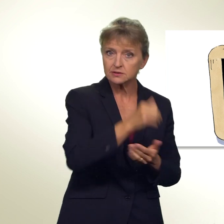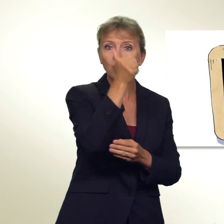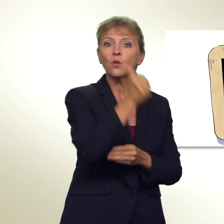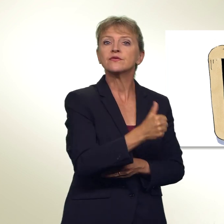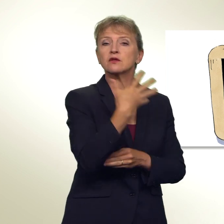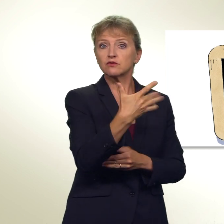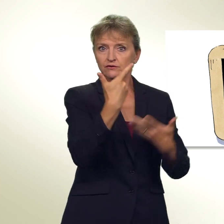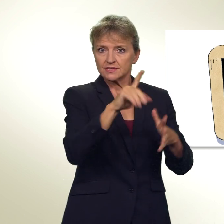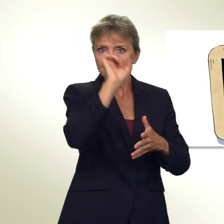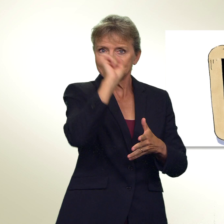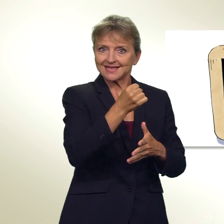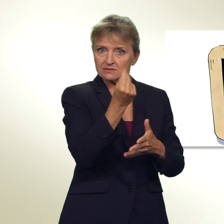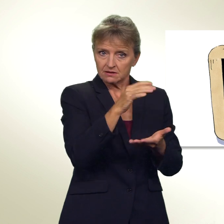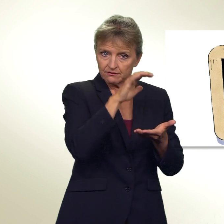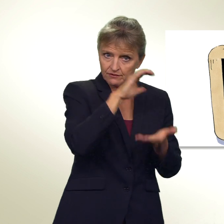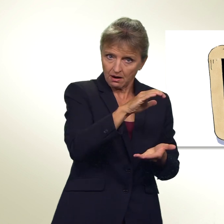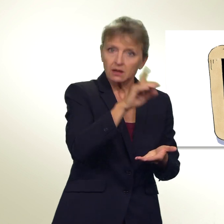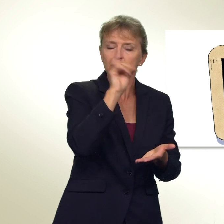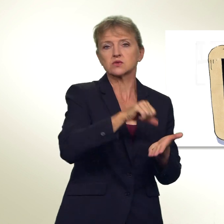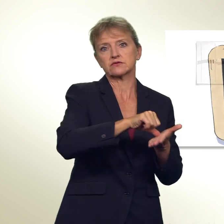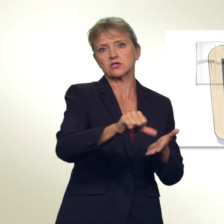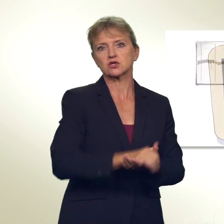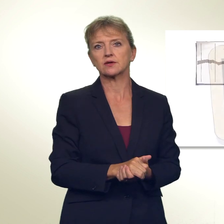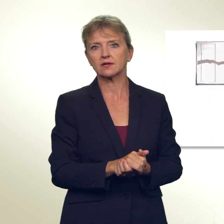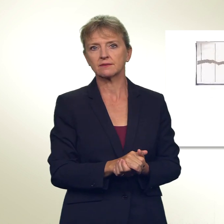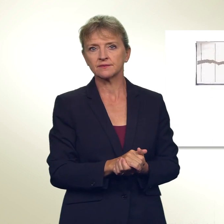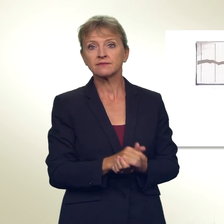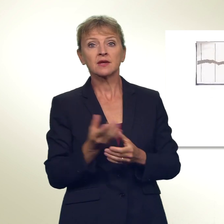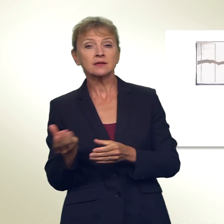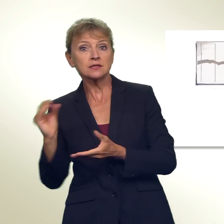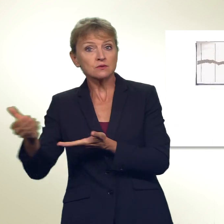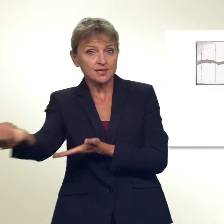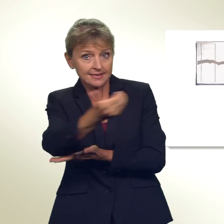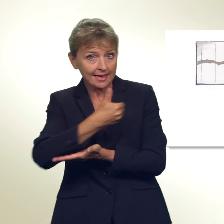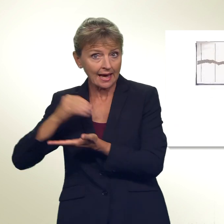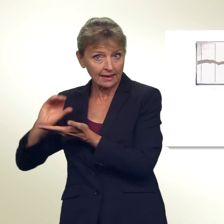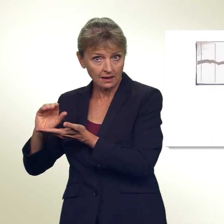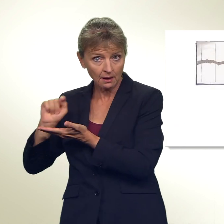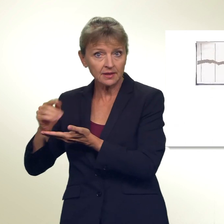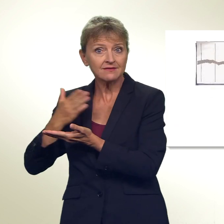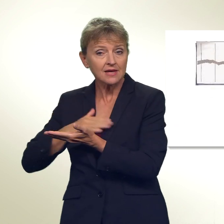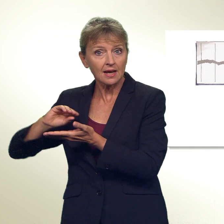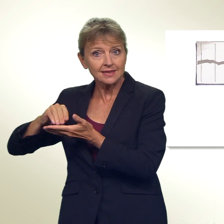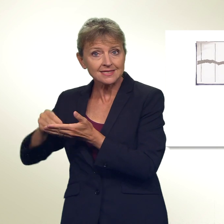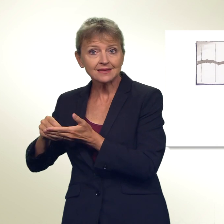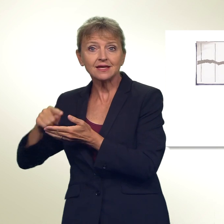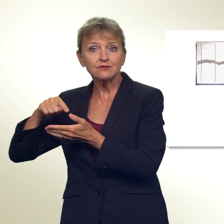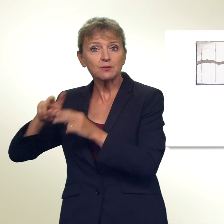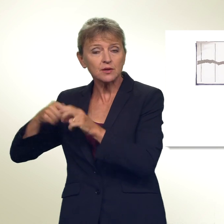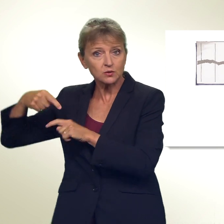'000 Franken versteuert werden. Die zusätzlichen Einnahmen wollen die Initiantinnen und Initianten für Steuerermäßigungen für